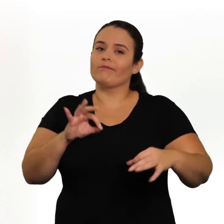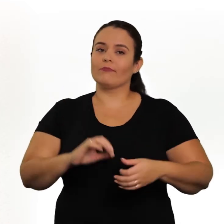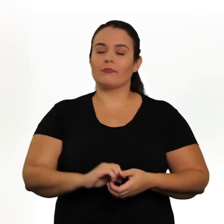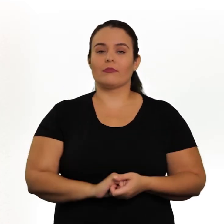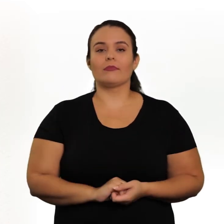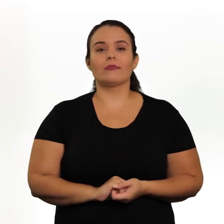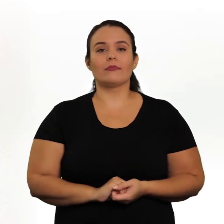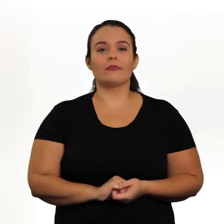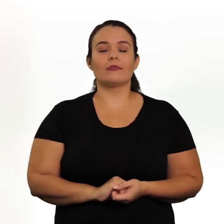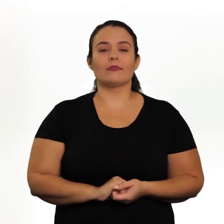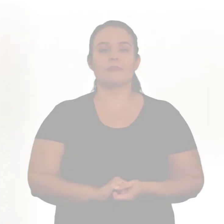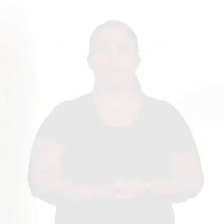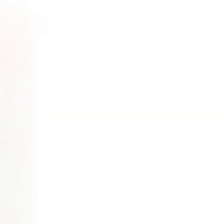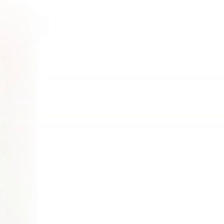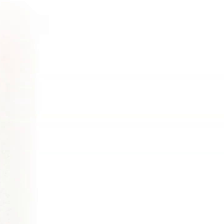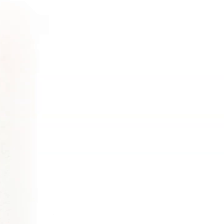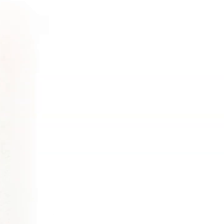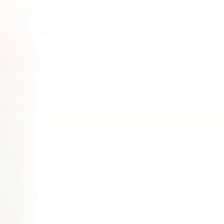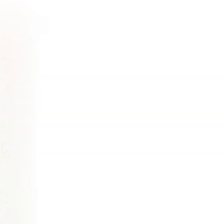distante.